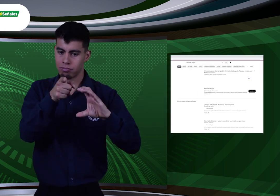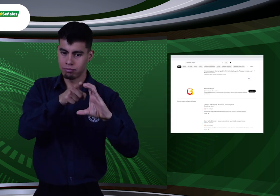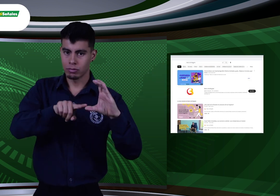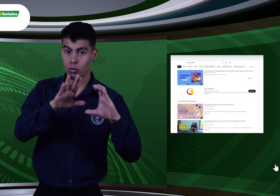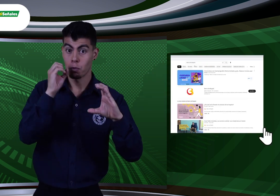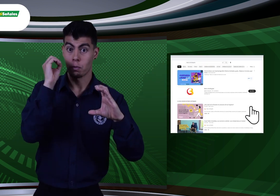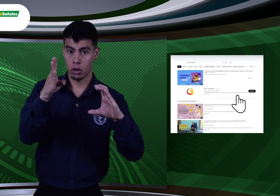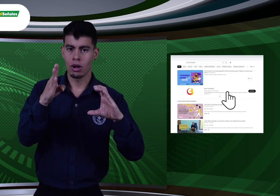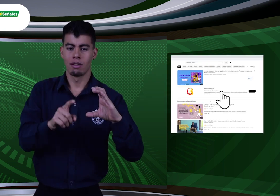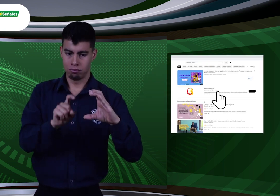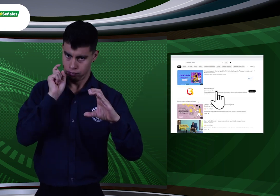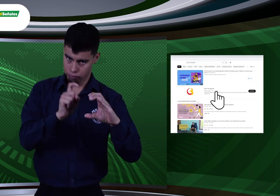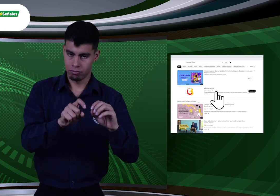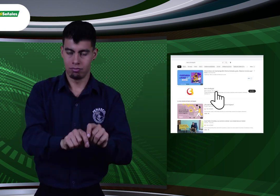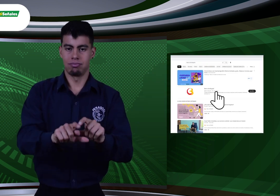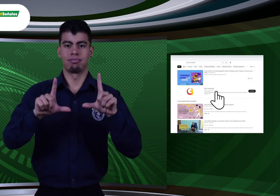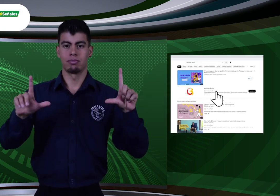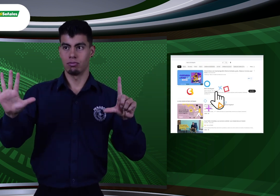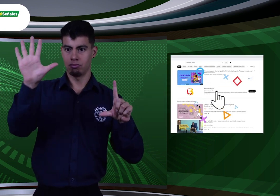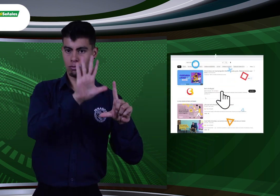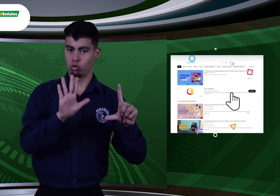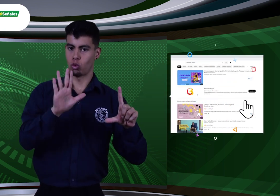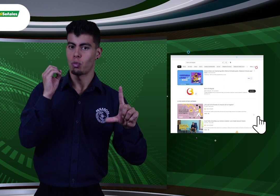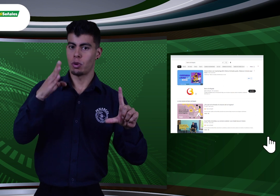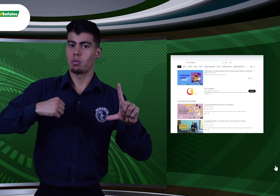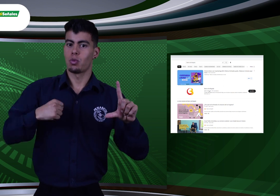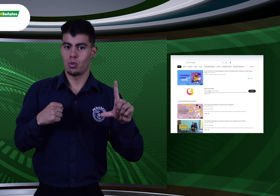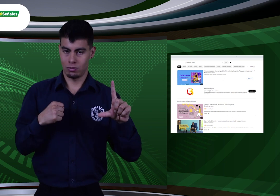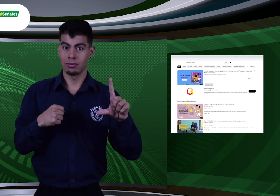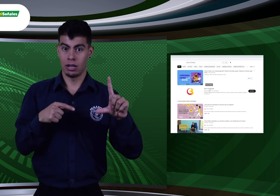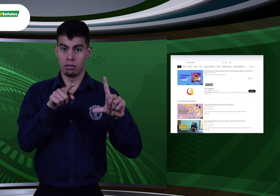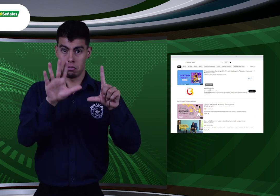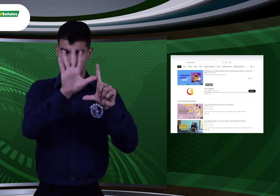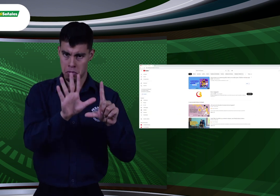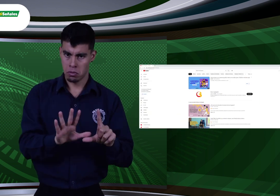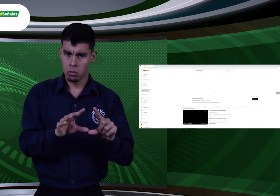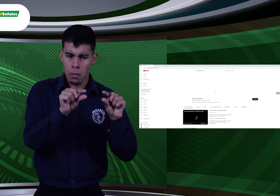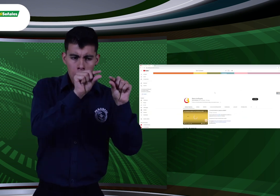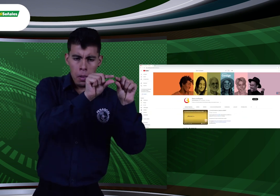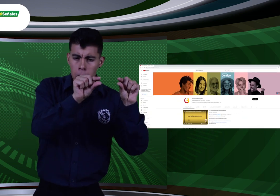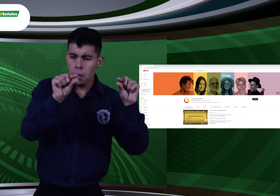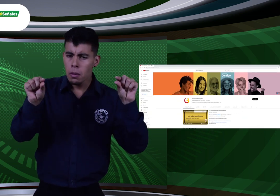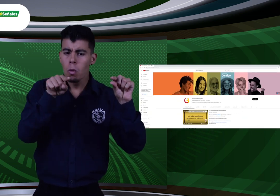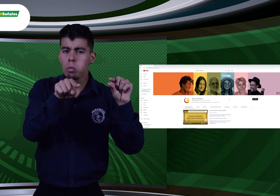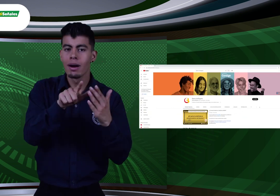aparecerá el logo del banco. Al seleccionarlo, entrarás a su canal. En la parte superior, escoge el menú